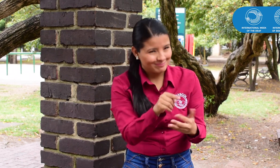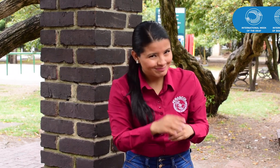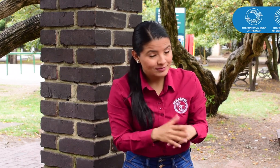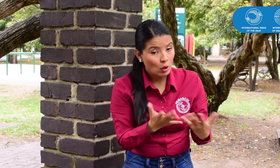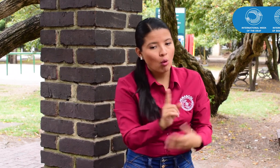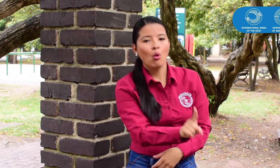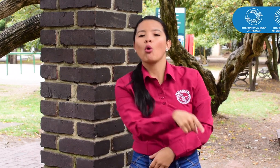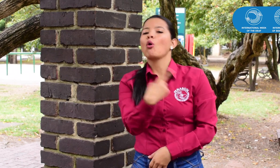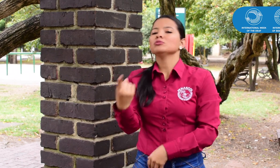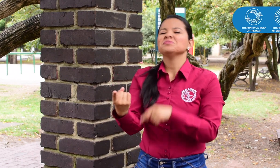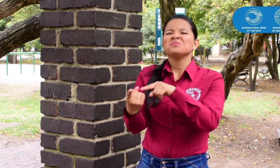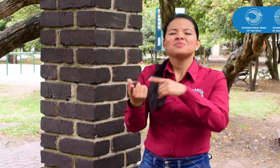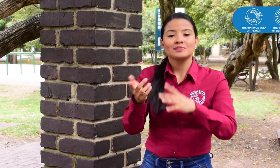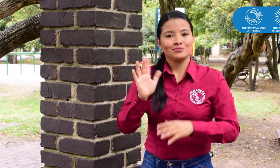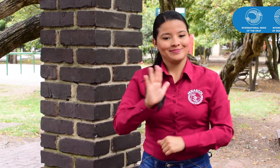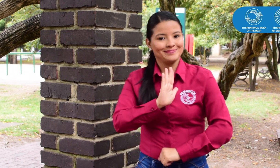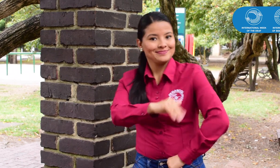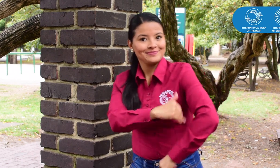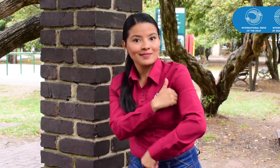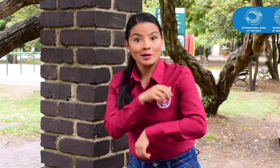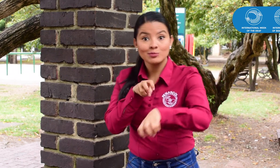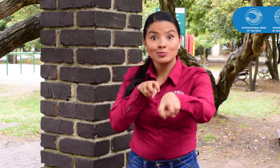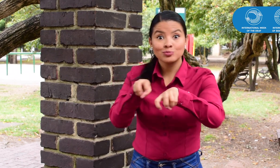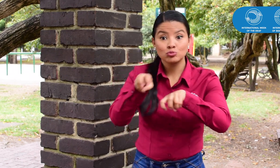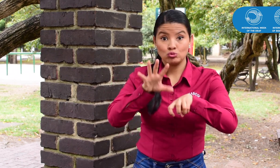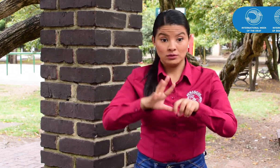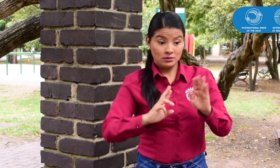O si pensamos en la resolución que sacó el Ministerio de Transporte,